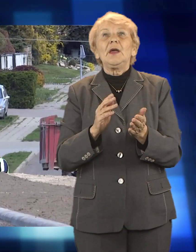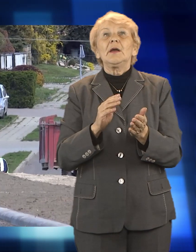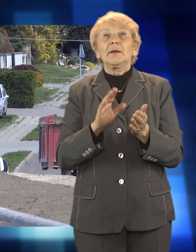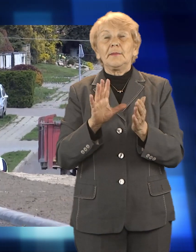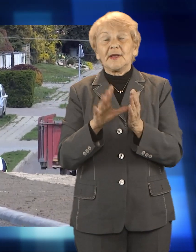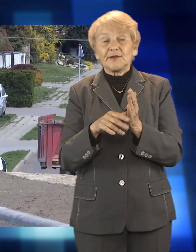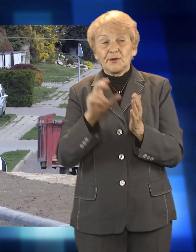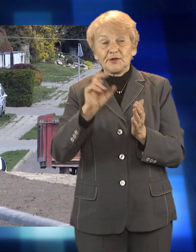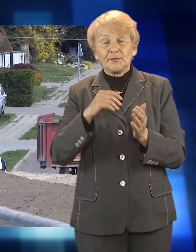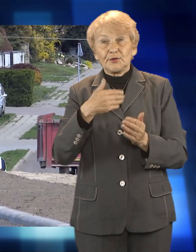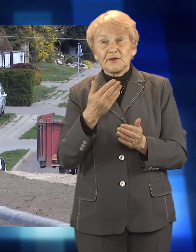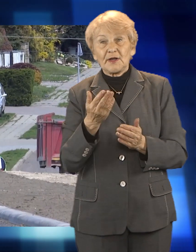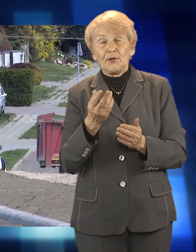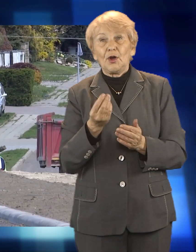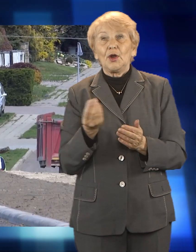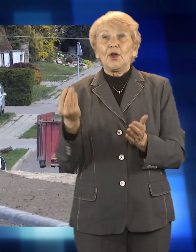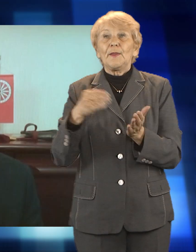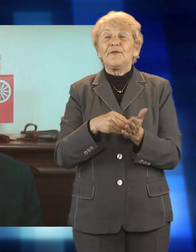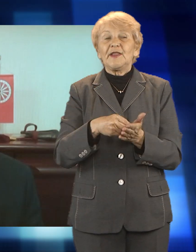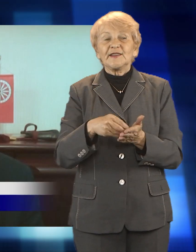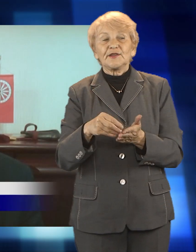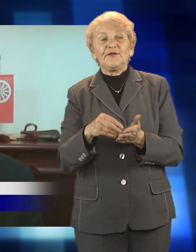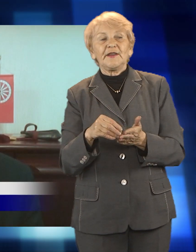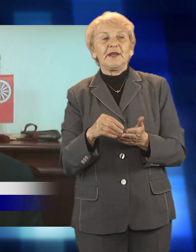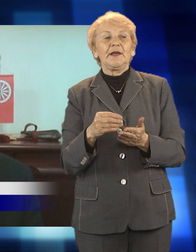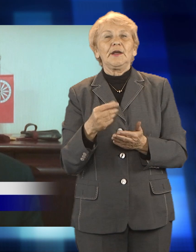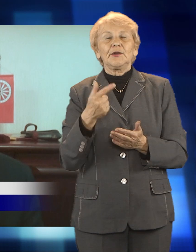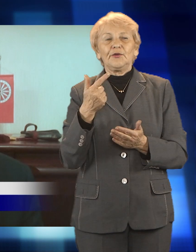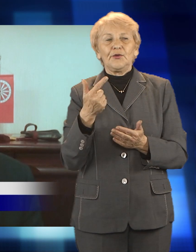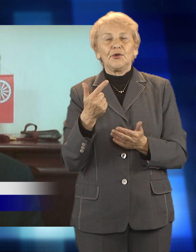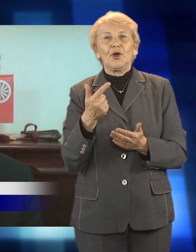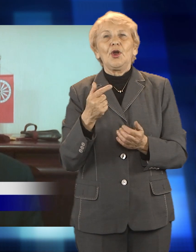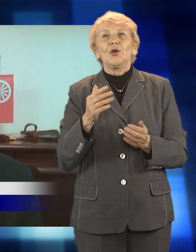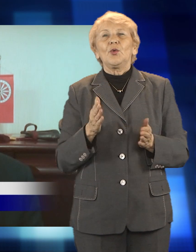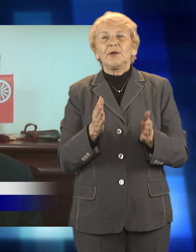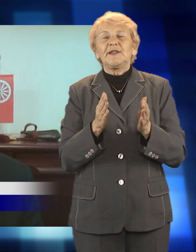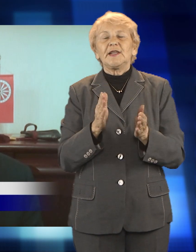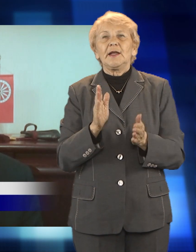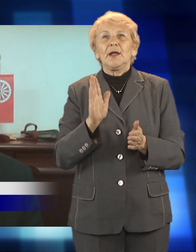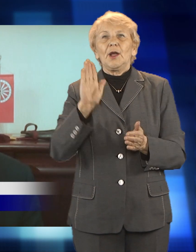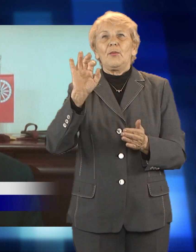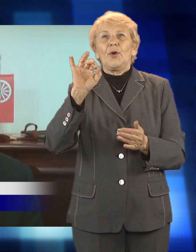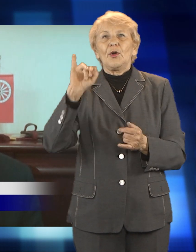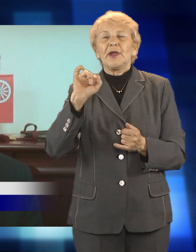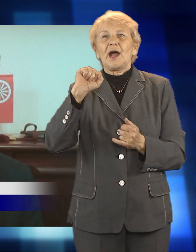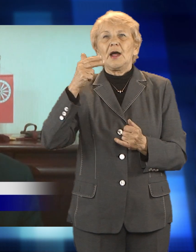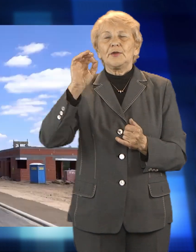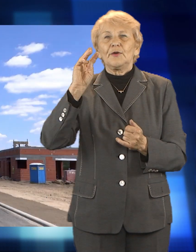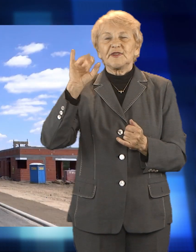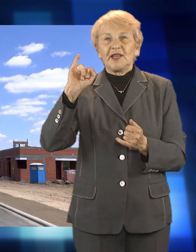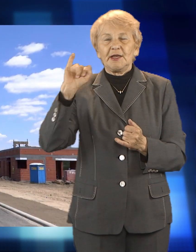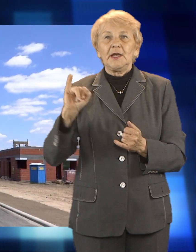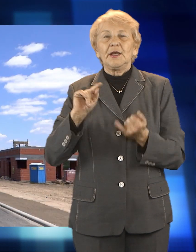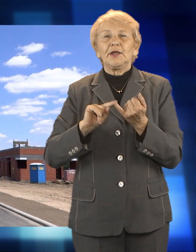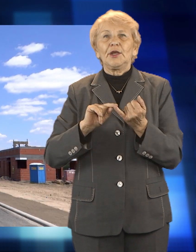dofinansowanie do dwóch inwestycji drogowych. Jedno to jest przebudowa ulicy Bojanowskiej i budowa nawierzchni